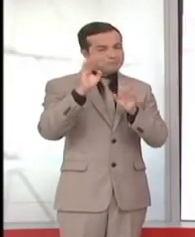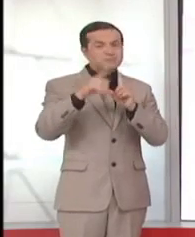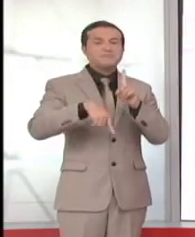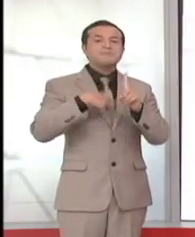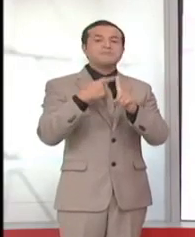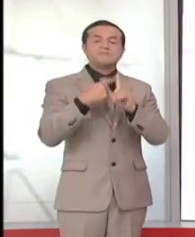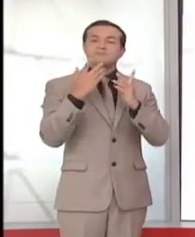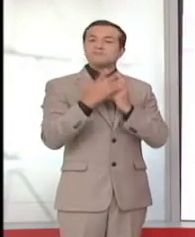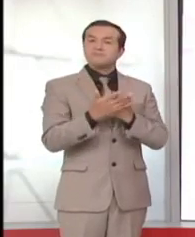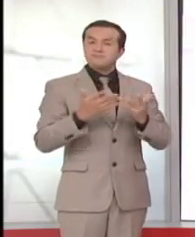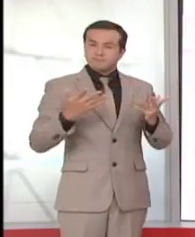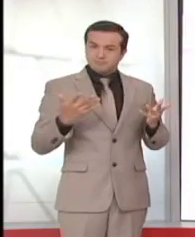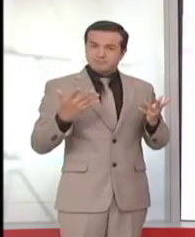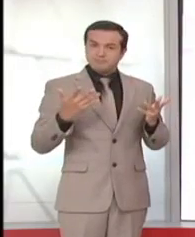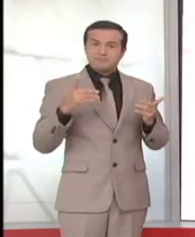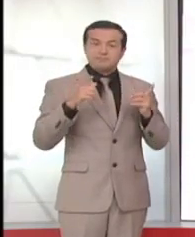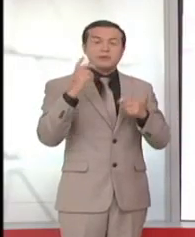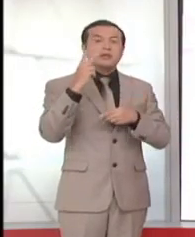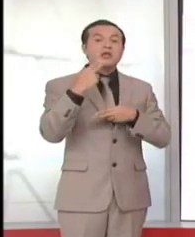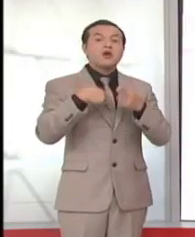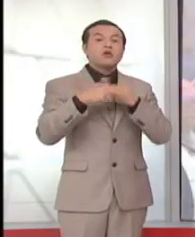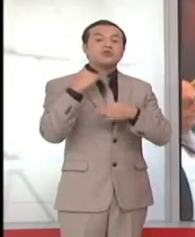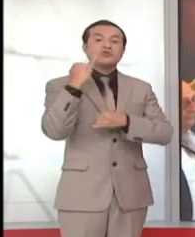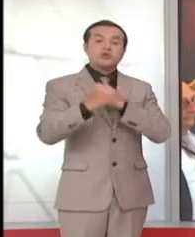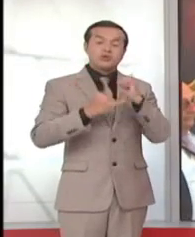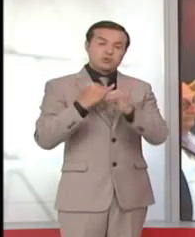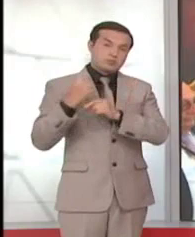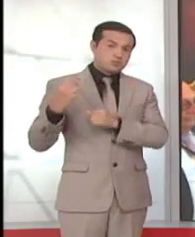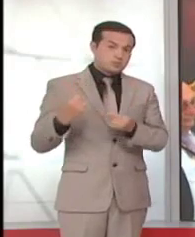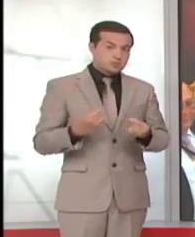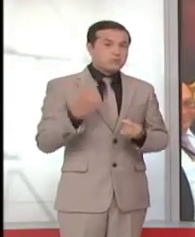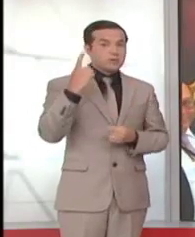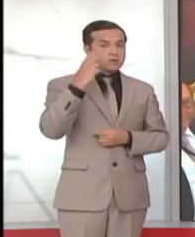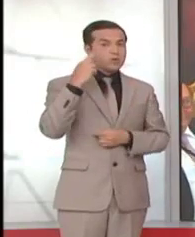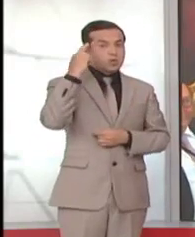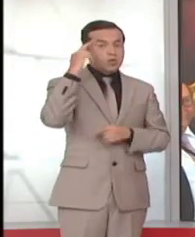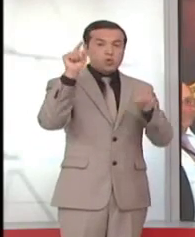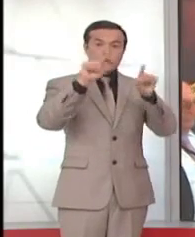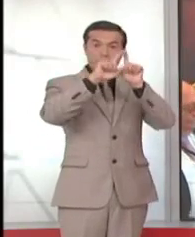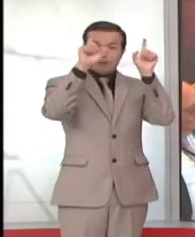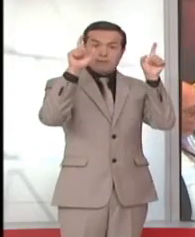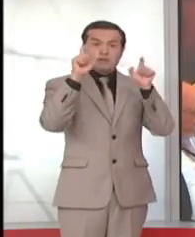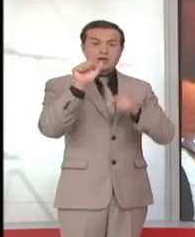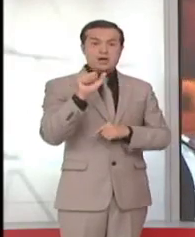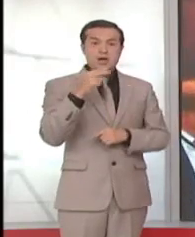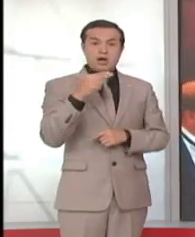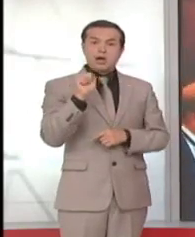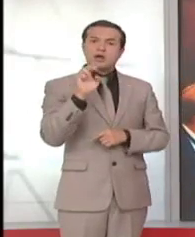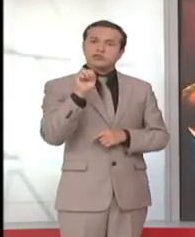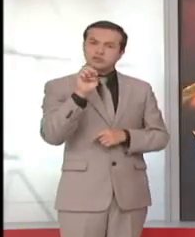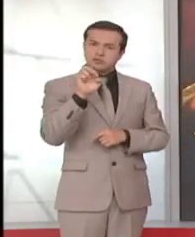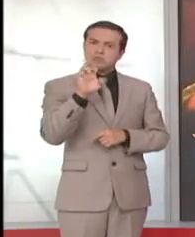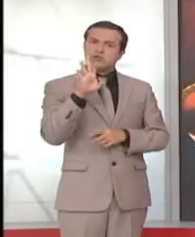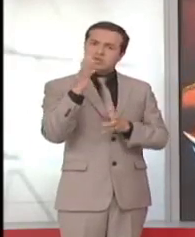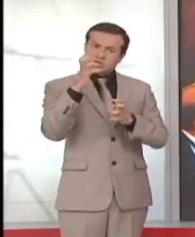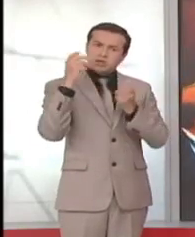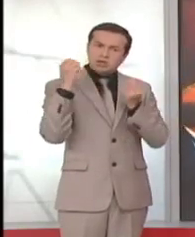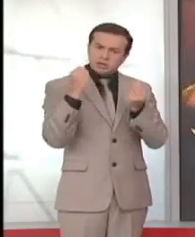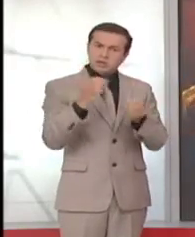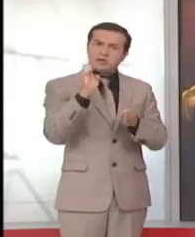para los mercados internacionales. Y por estas razones, el grupo Ashmore se encuentra muy interesado en ser parte de la inversión que se viene realizando en